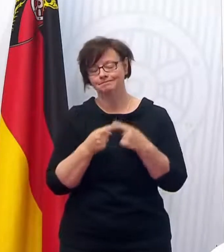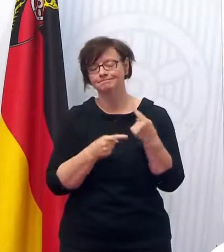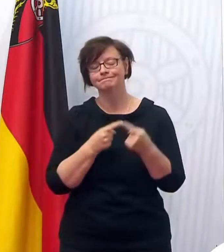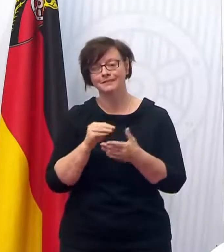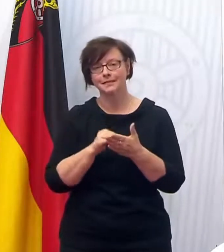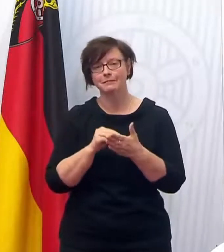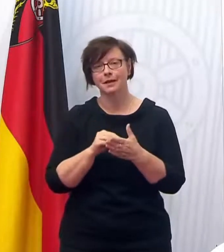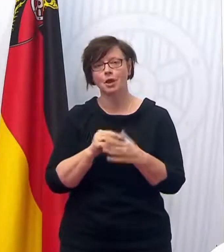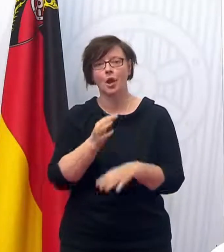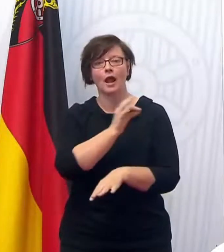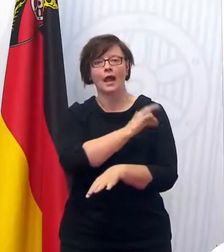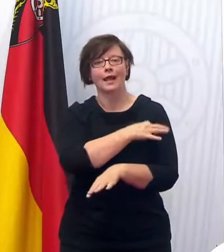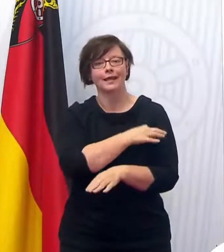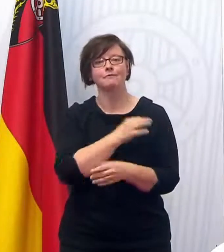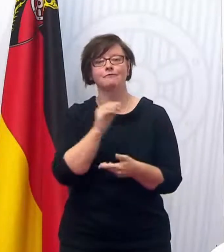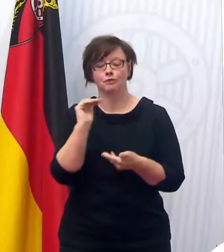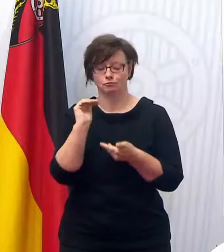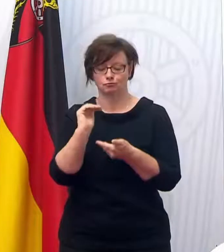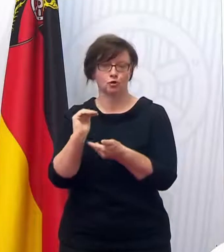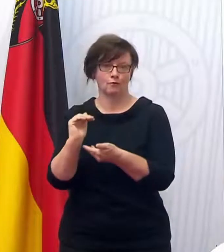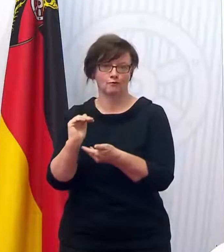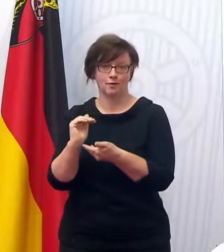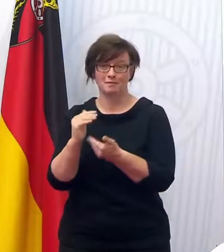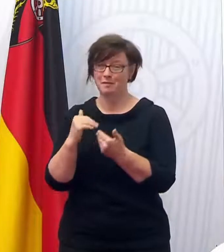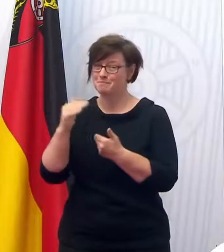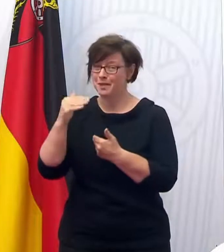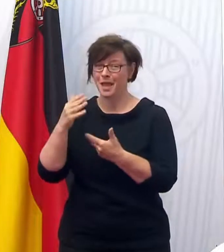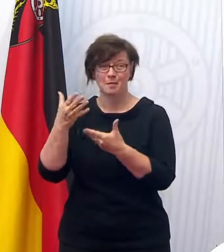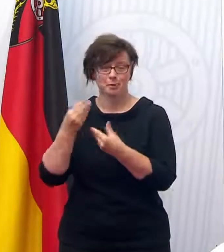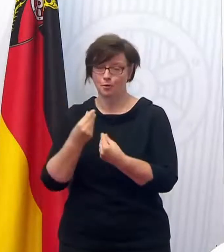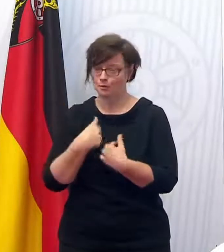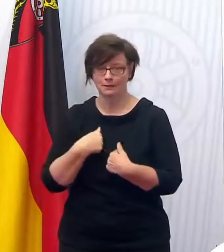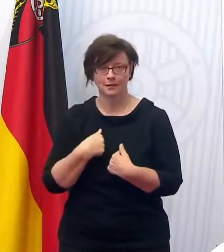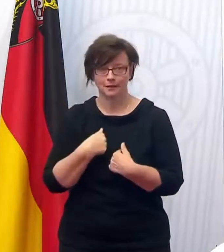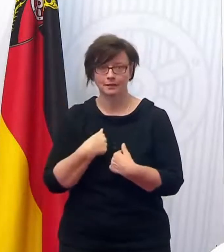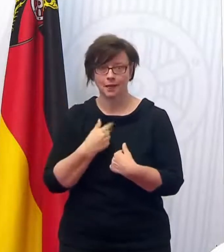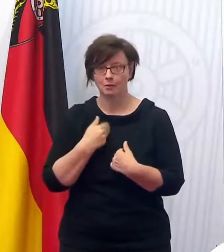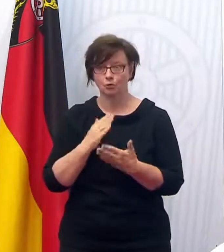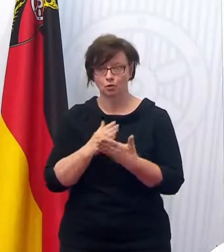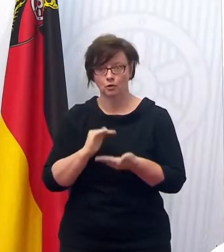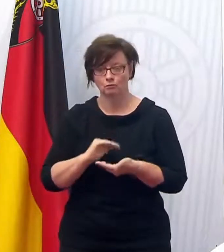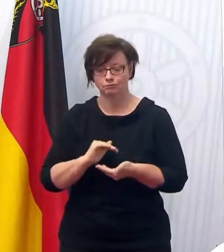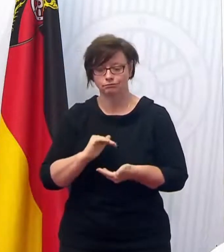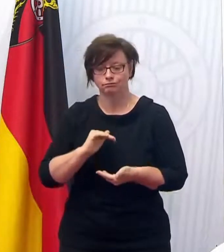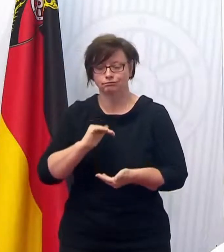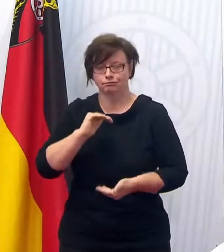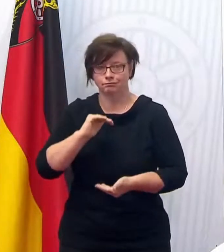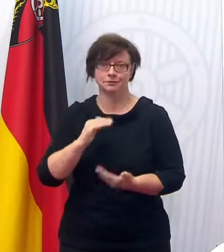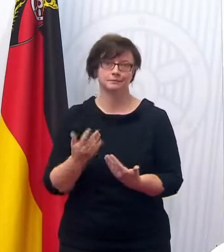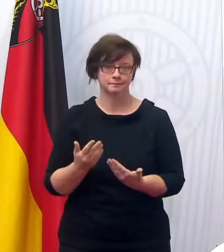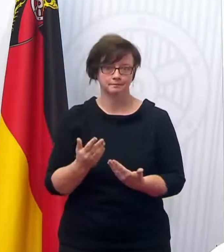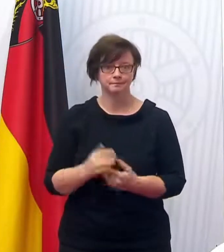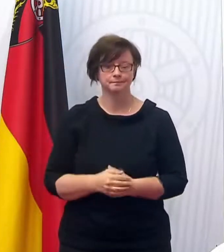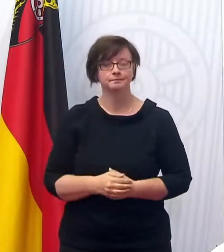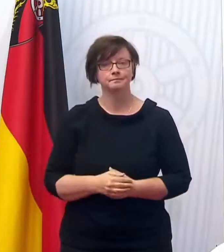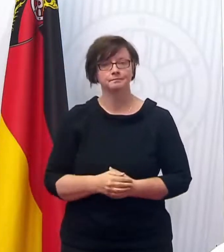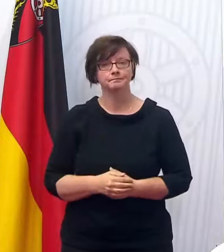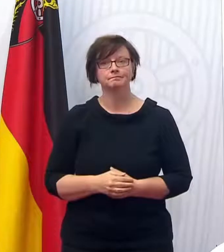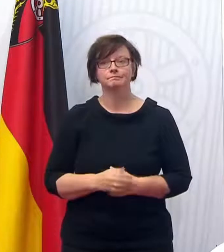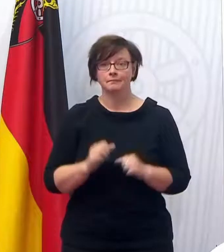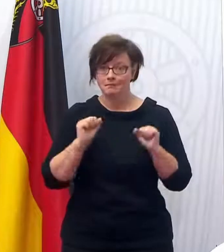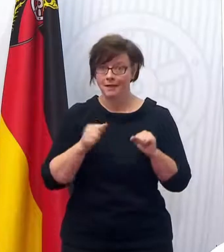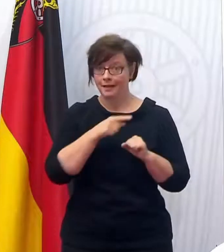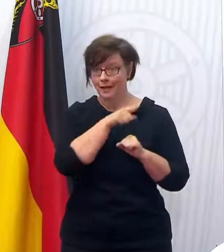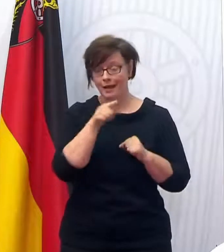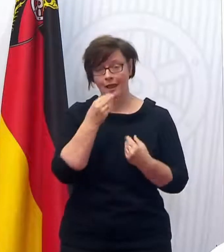der Impfstoff und da bekommen wir im Moment nicht mehr. Wir sind aber froh, dass es signifikant gesteigert ist zu den vergangenen Wochen. Ich kann deshalb auch nur